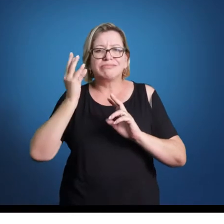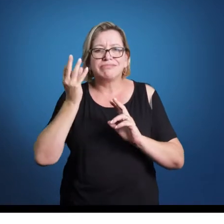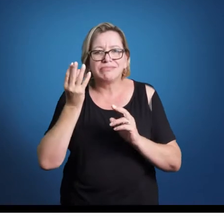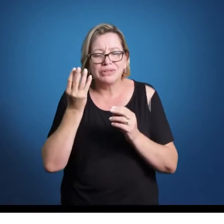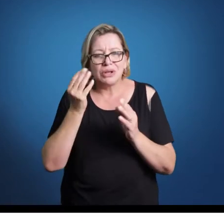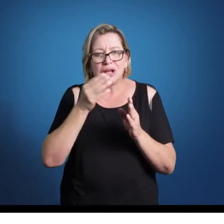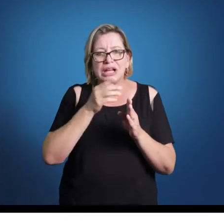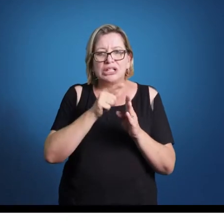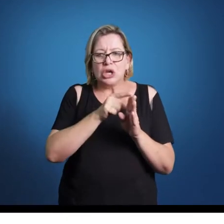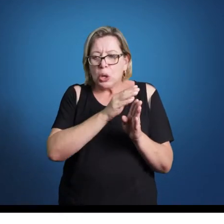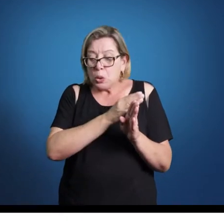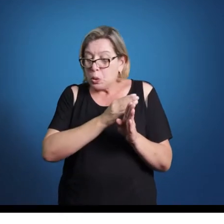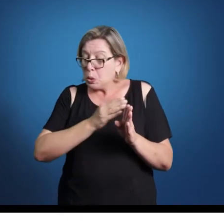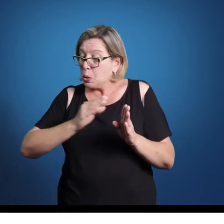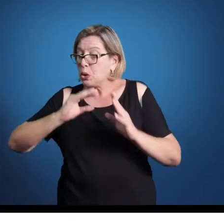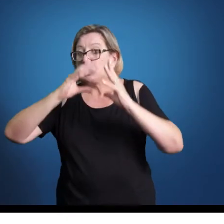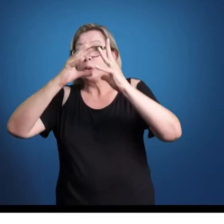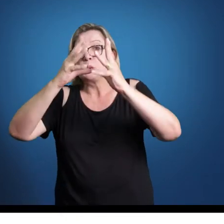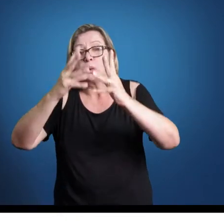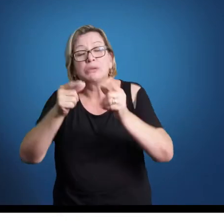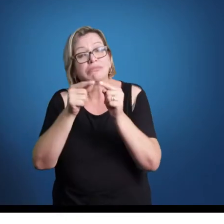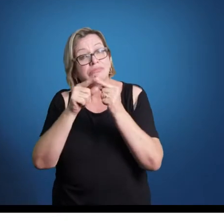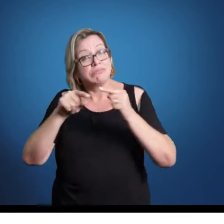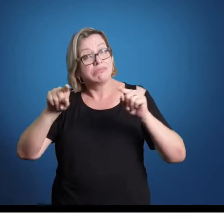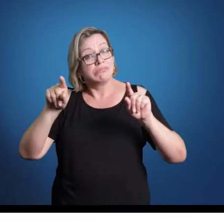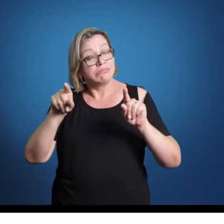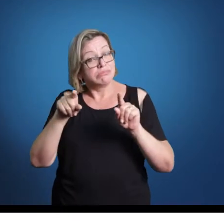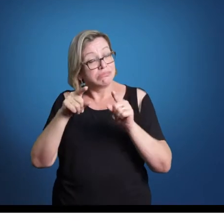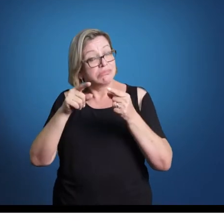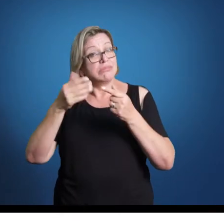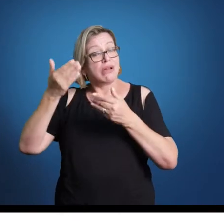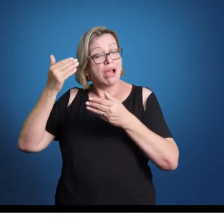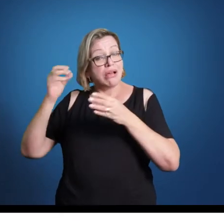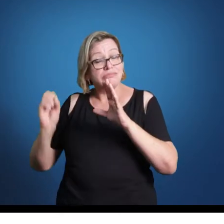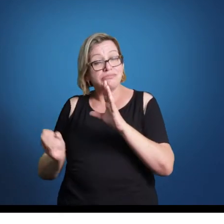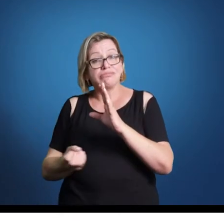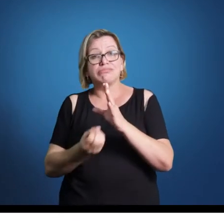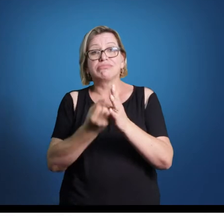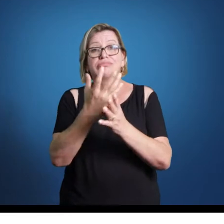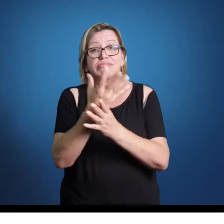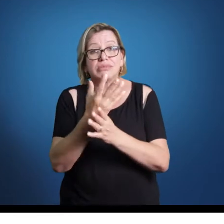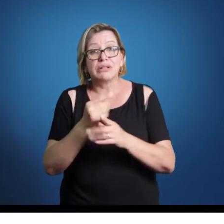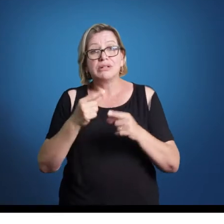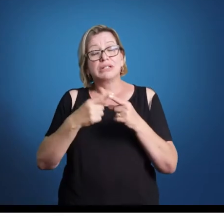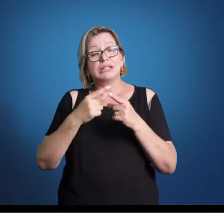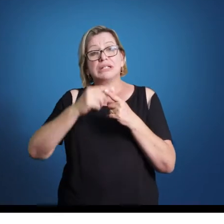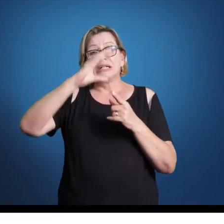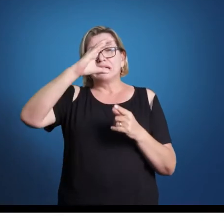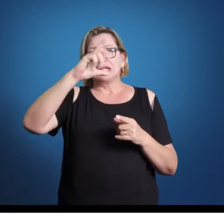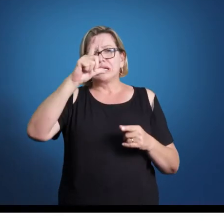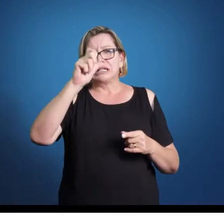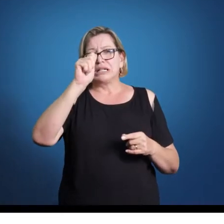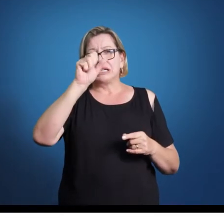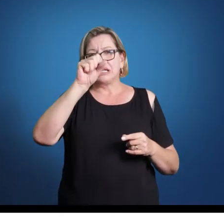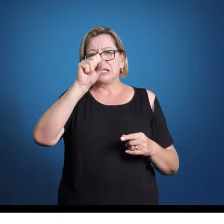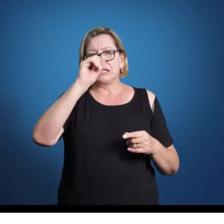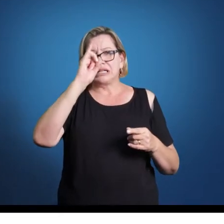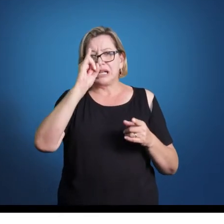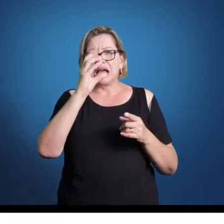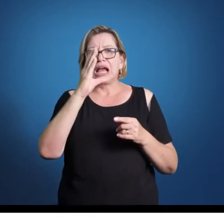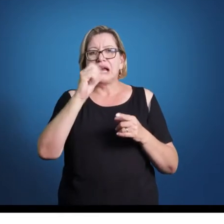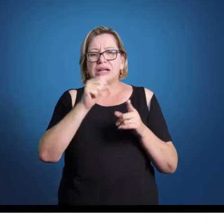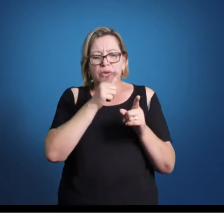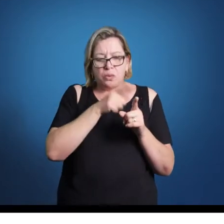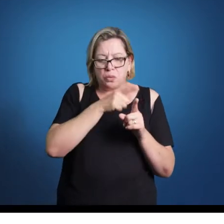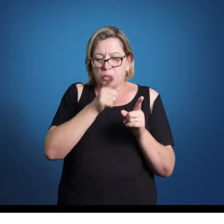romantismo. E chamar de música clássica faz sentido, porque a música clássica, desses três períodos, é onde se dá